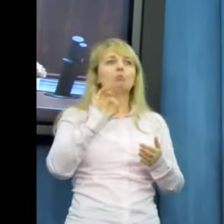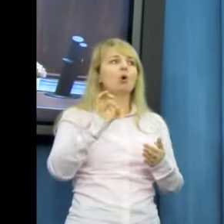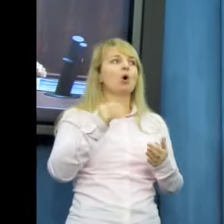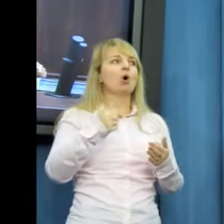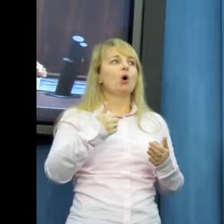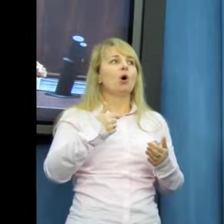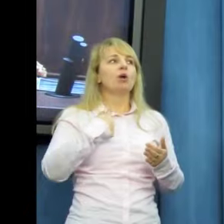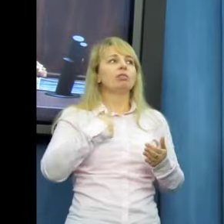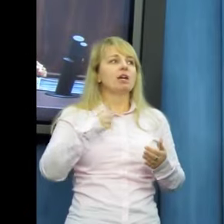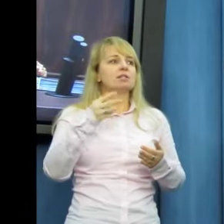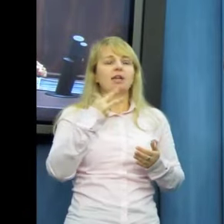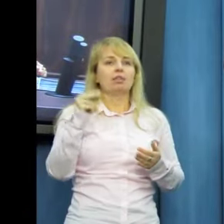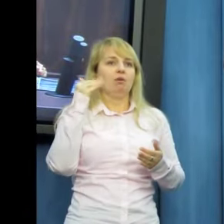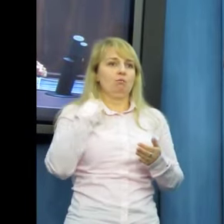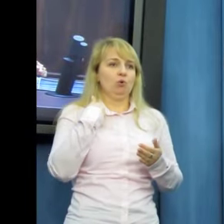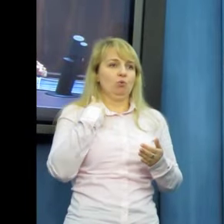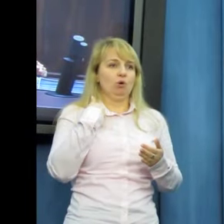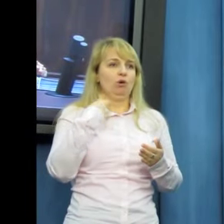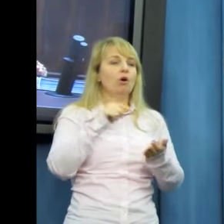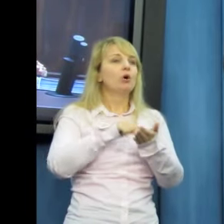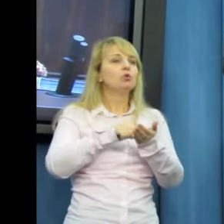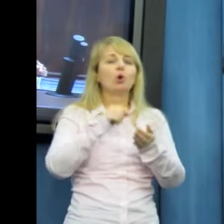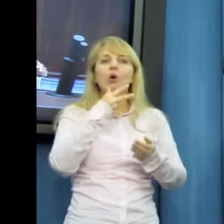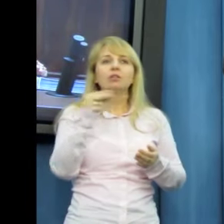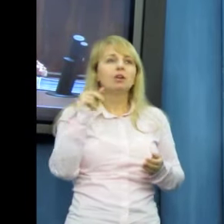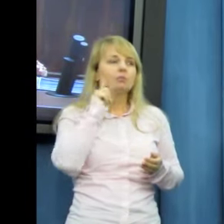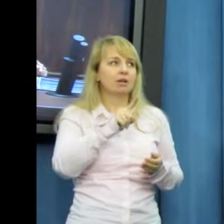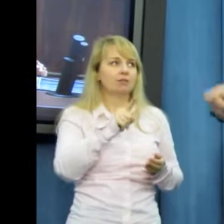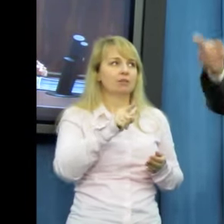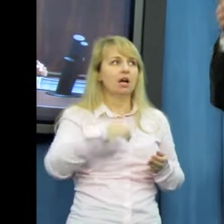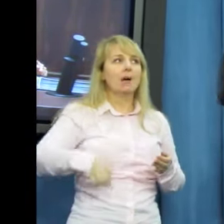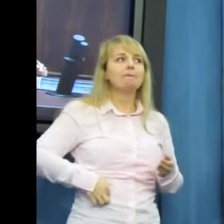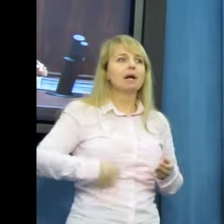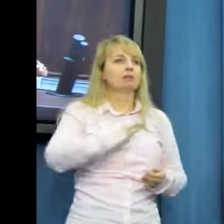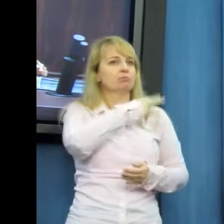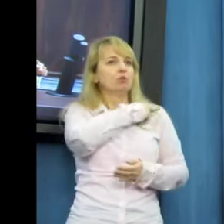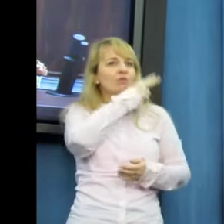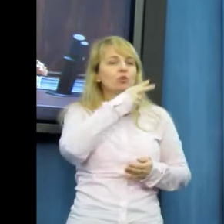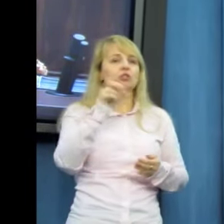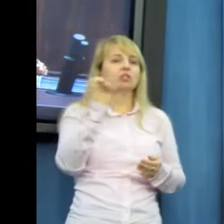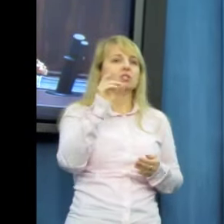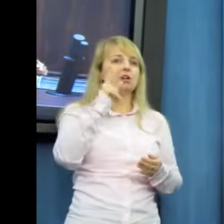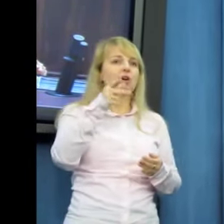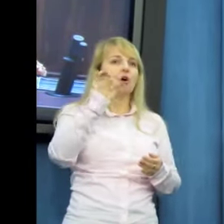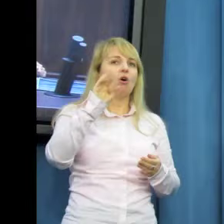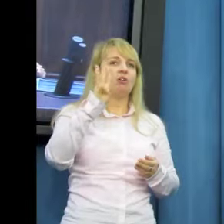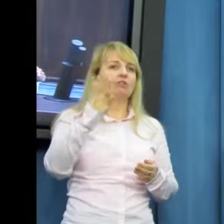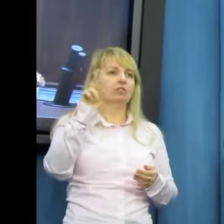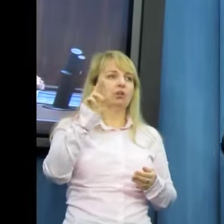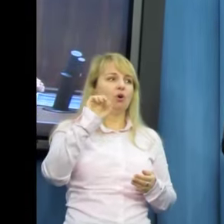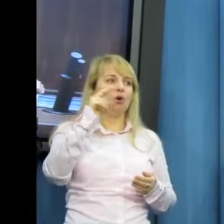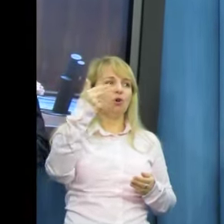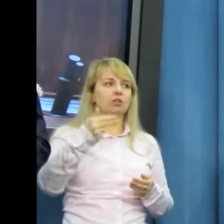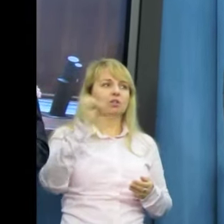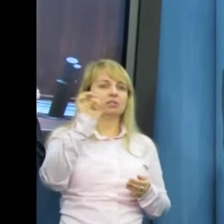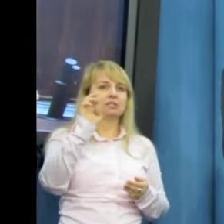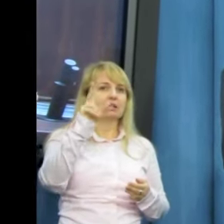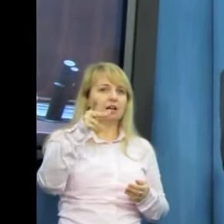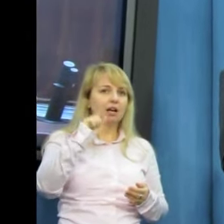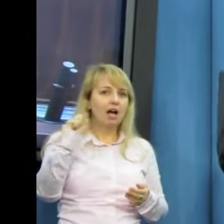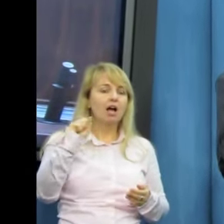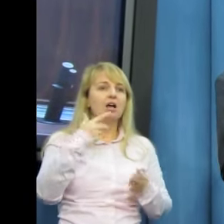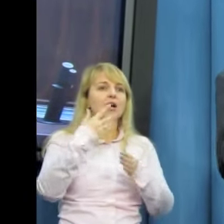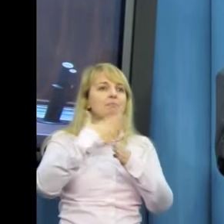To nieprawda. Pani przewodnicząca Skowrońska kłamie. 23.52 jako jeden z ostatnich